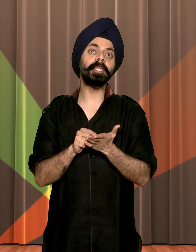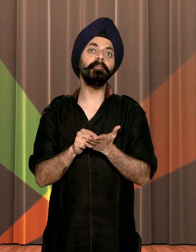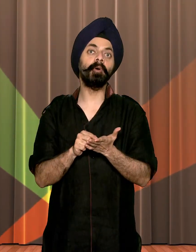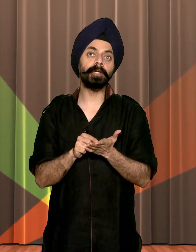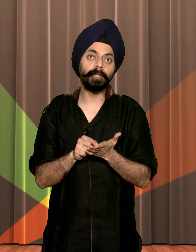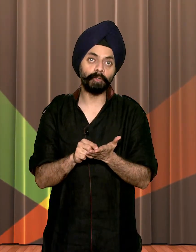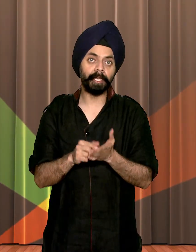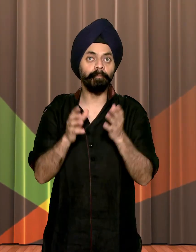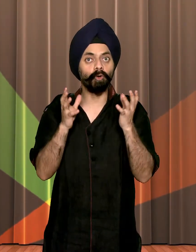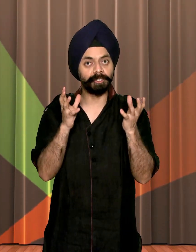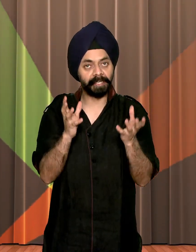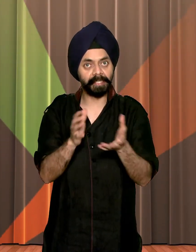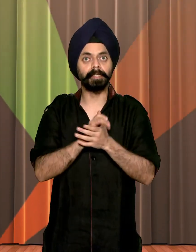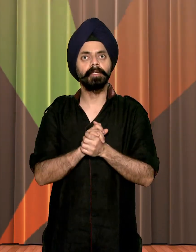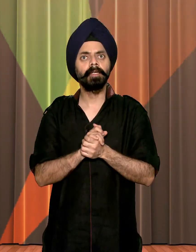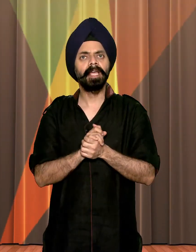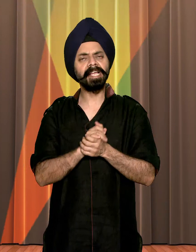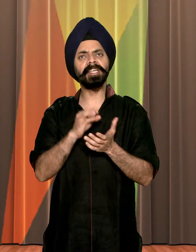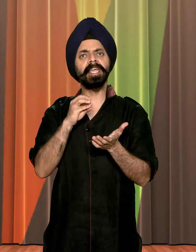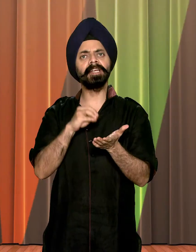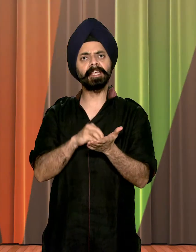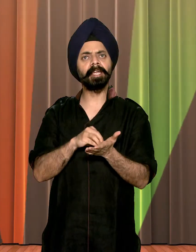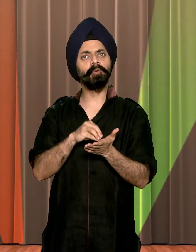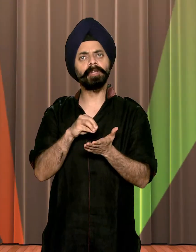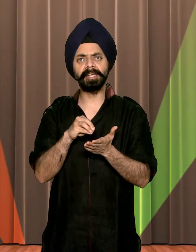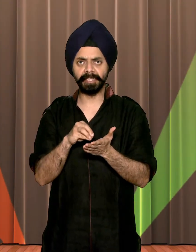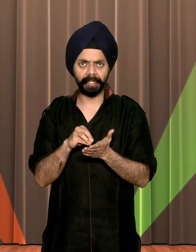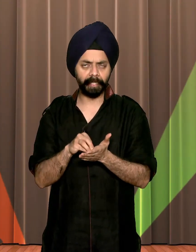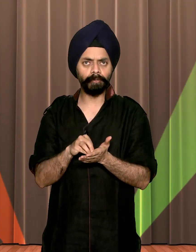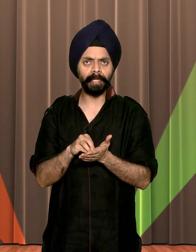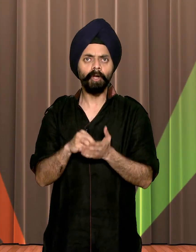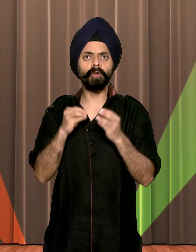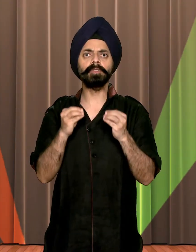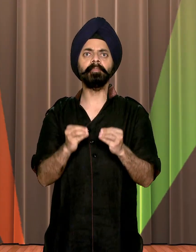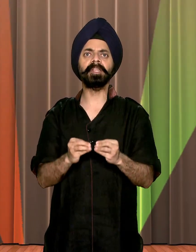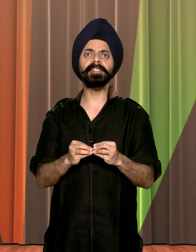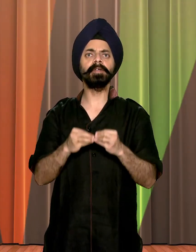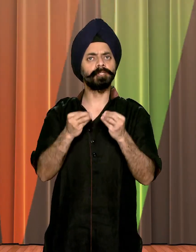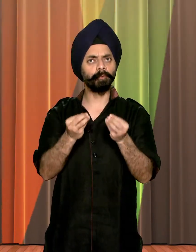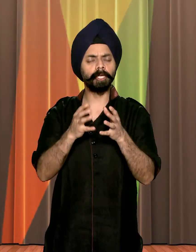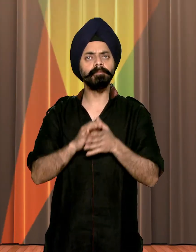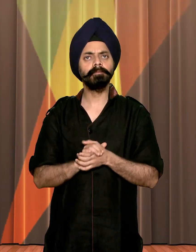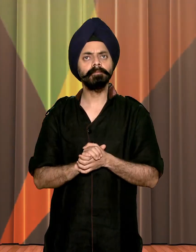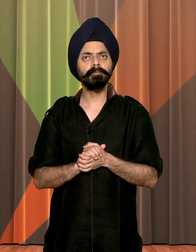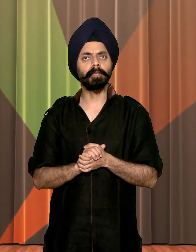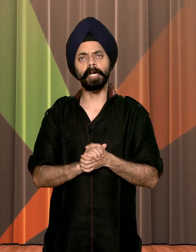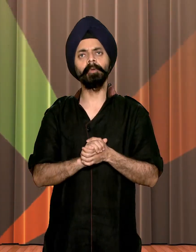important होते हैं बोड्ड के result ऐसे ये एक लड़के के बोड्ड के result डिकलेर हुए और उनके पिता जी ने उनसे पूछा बताओ भई